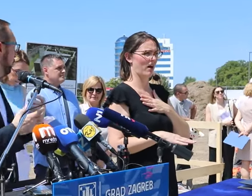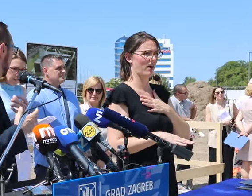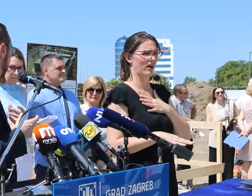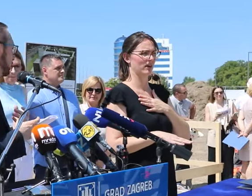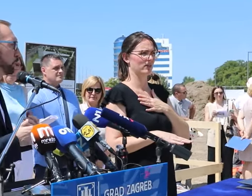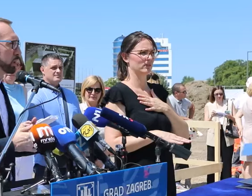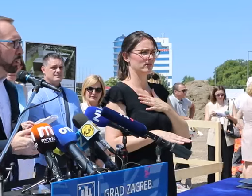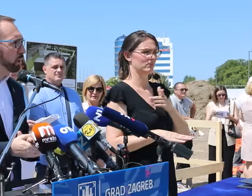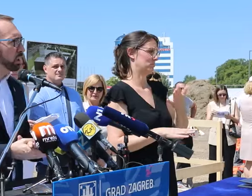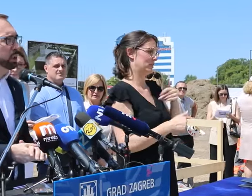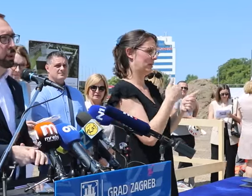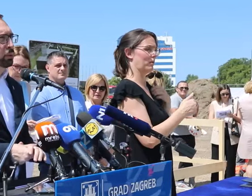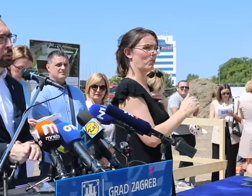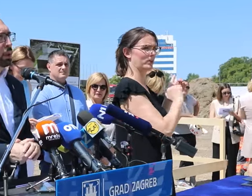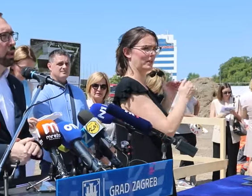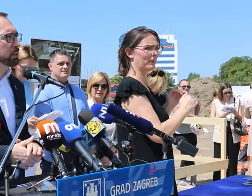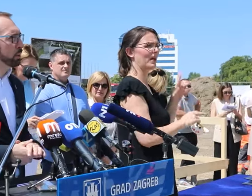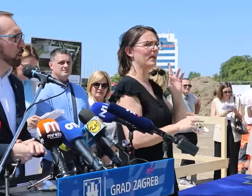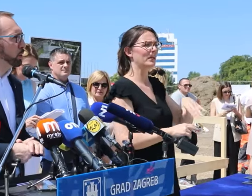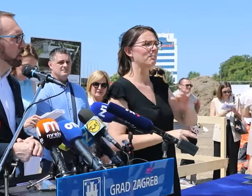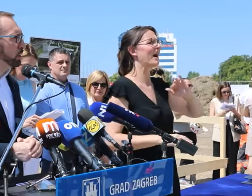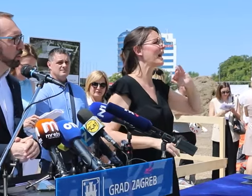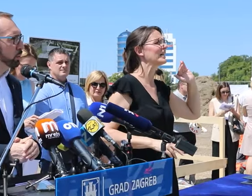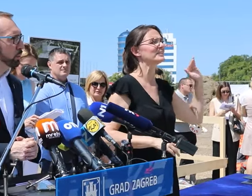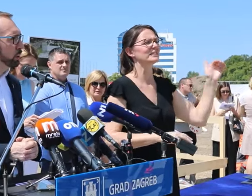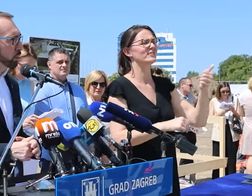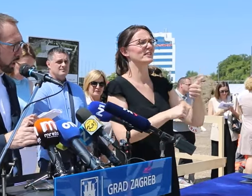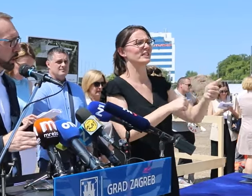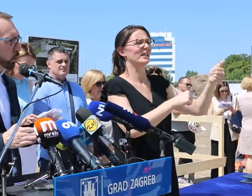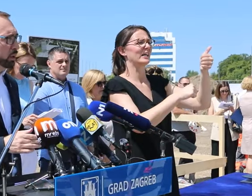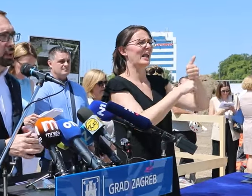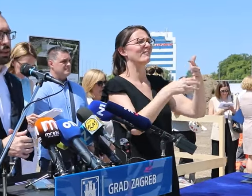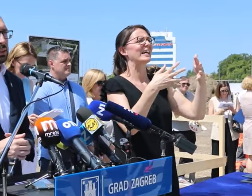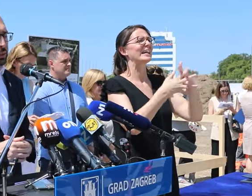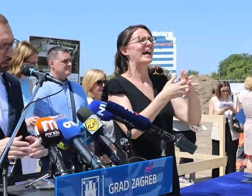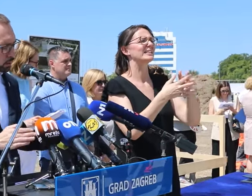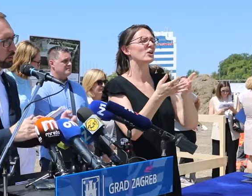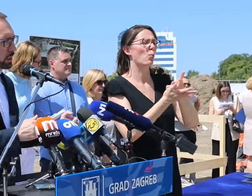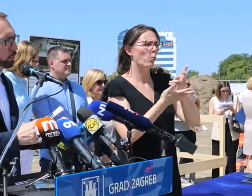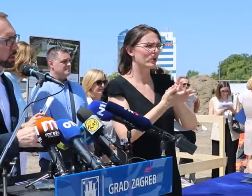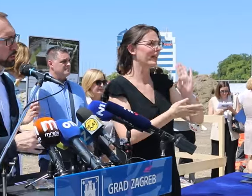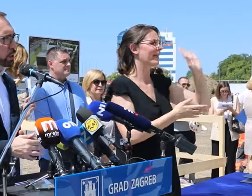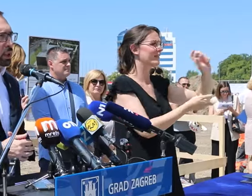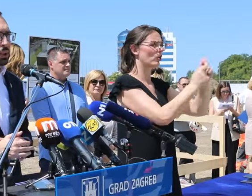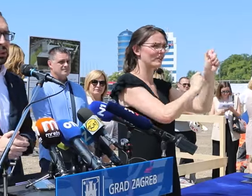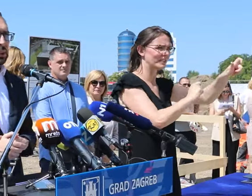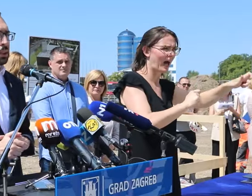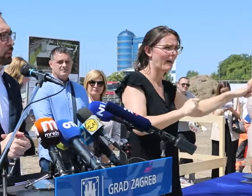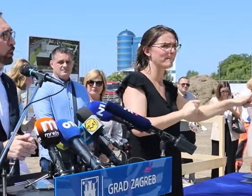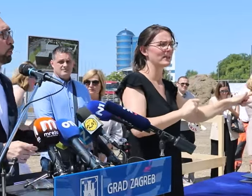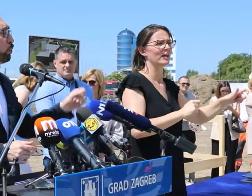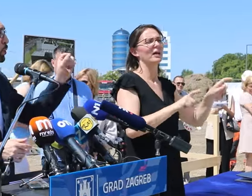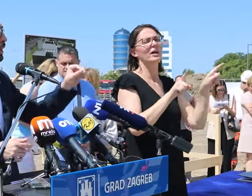a kamo i mojeg zamjenika, imaju svi pročenici gradskih ureda, svi njihovi zamjenici, pa čak